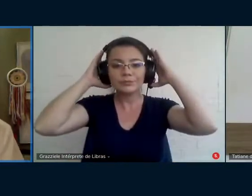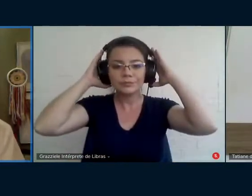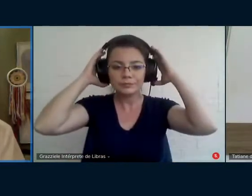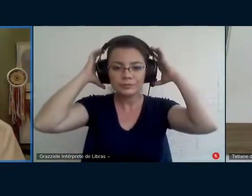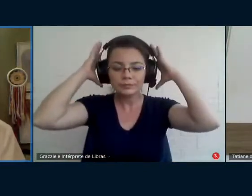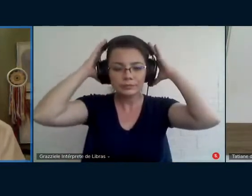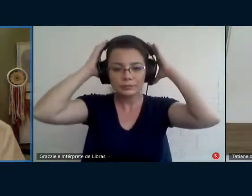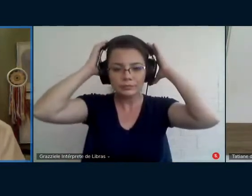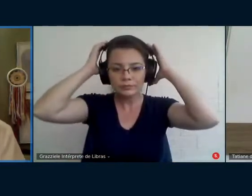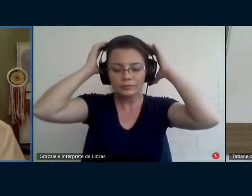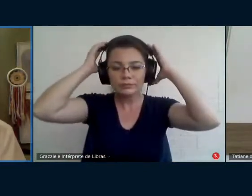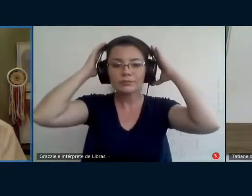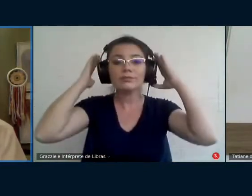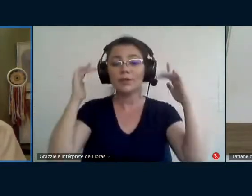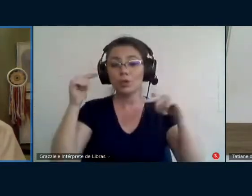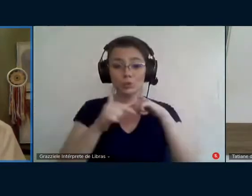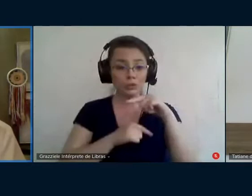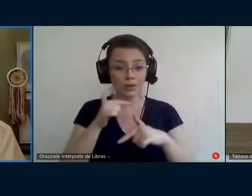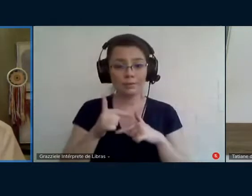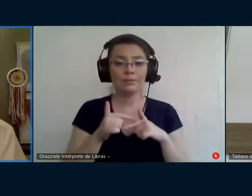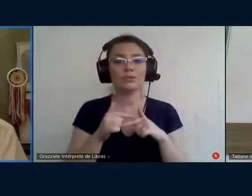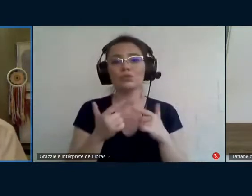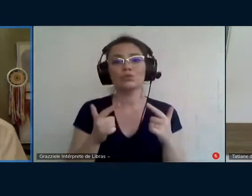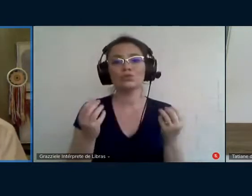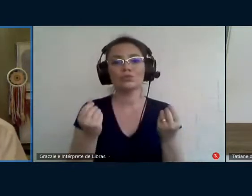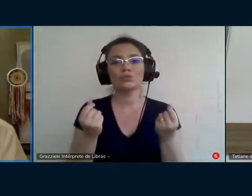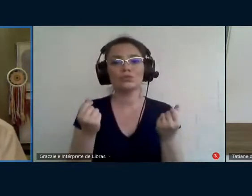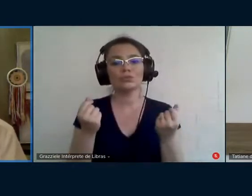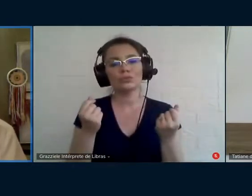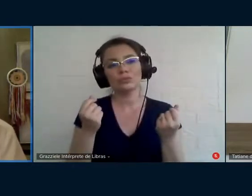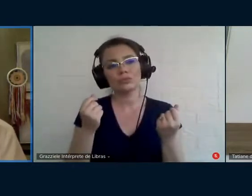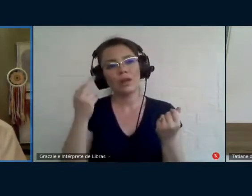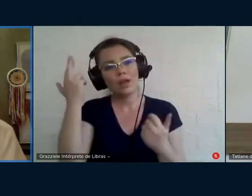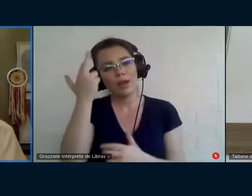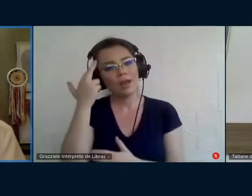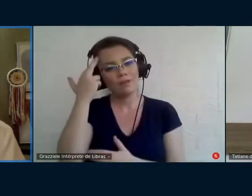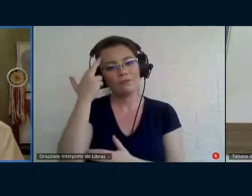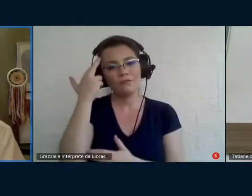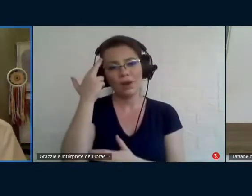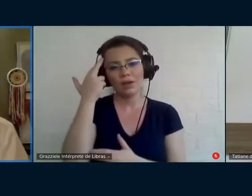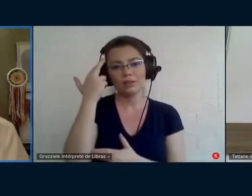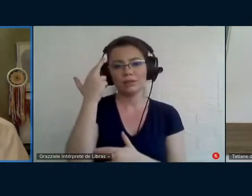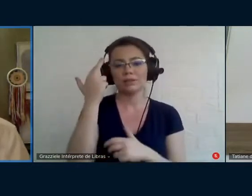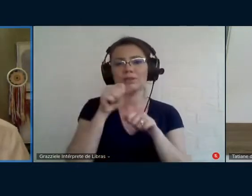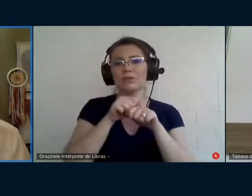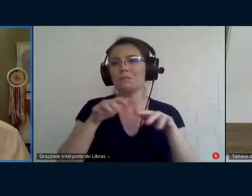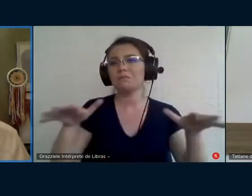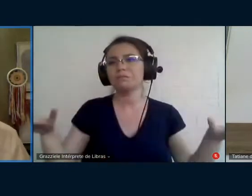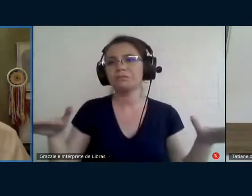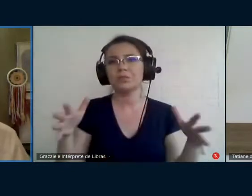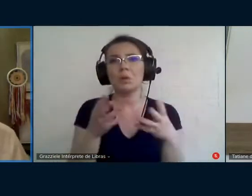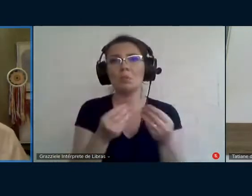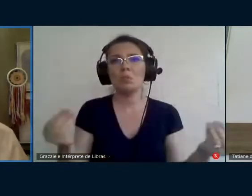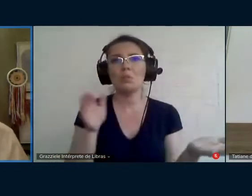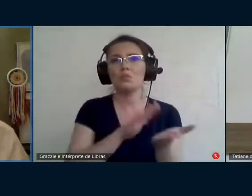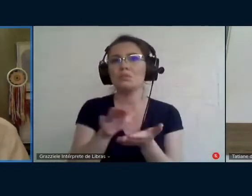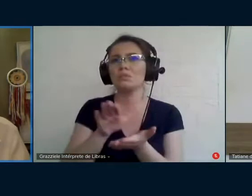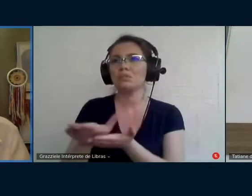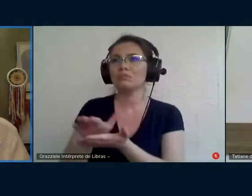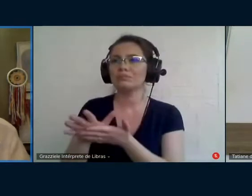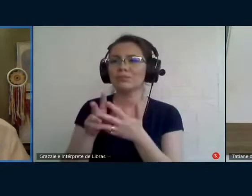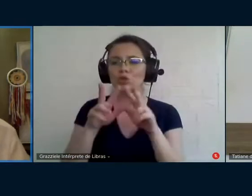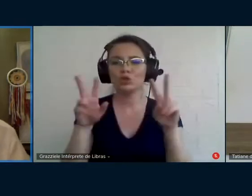tem grandes reflexões no campo acadêmico. A gente tem pouquíssimas produções